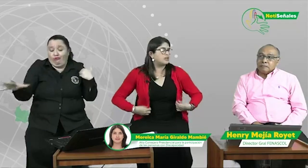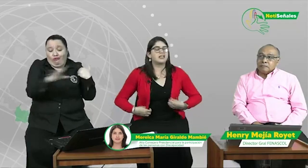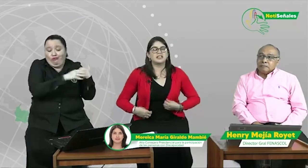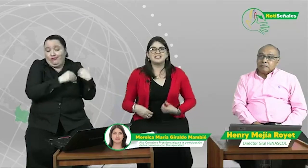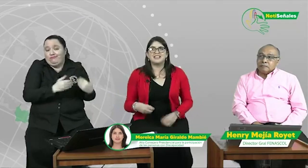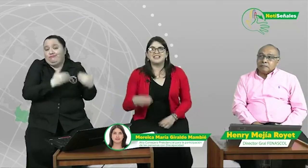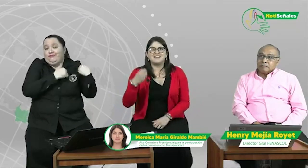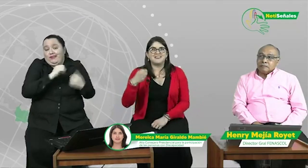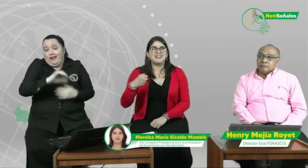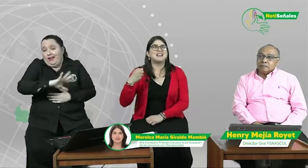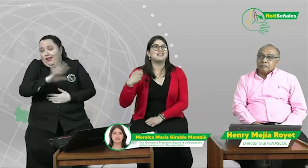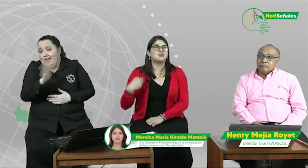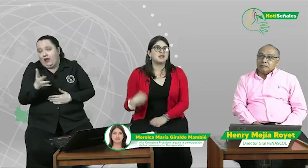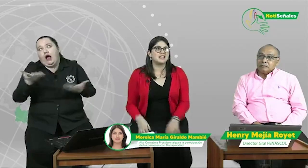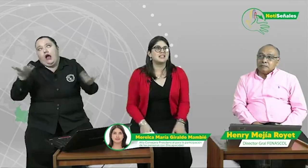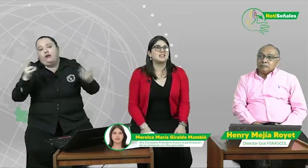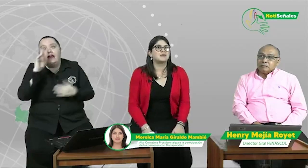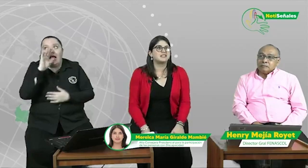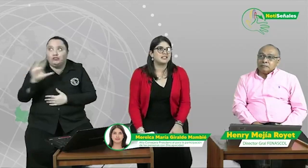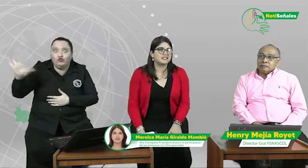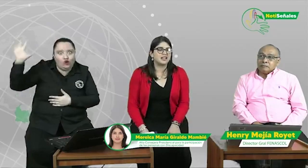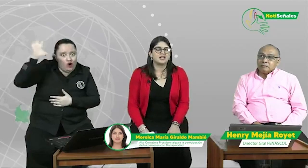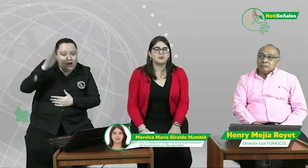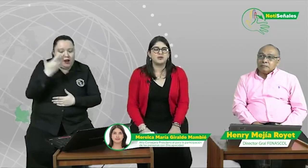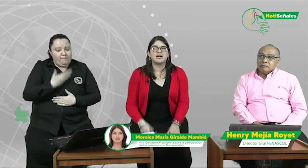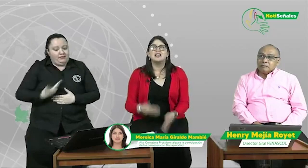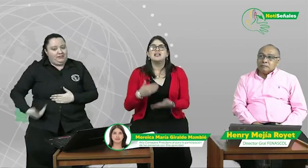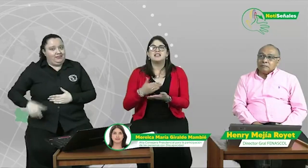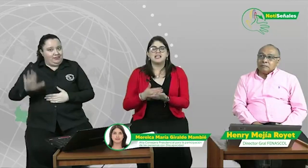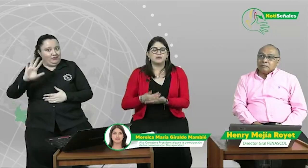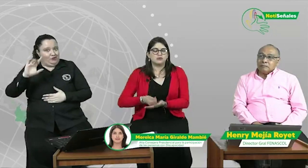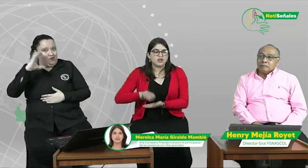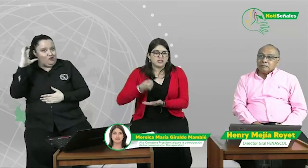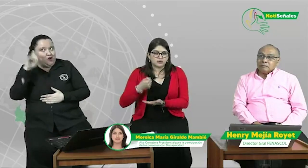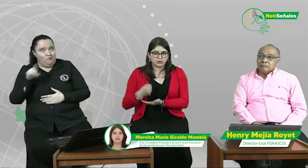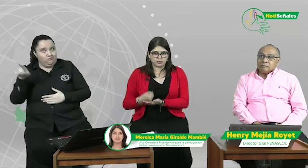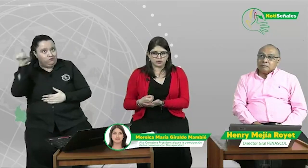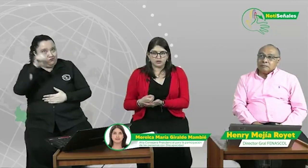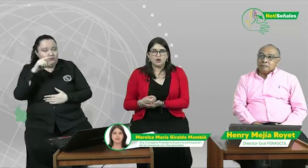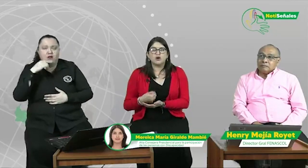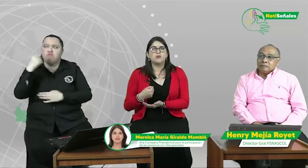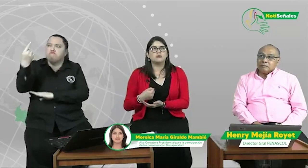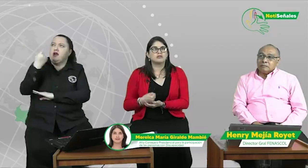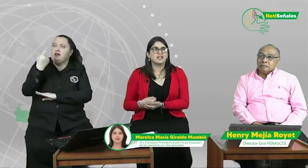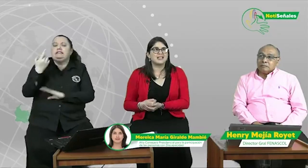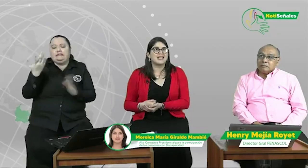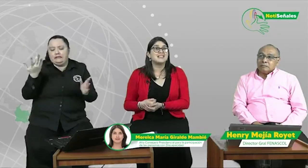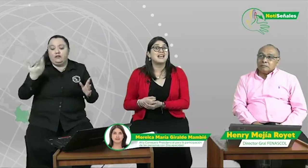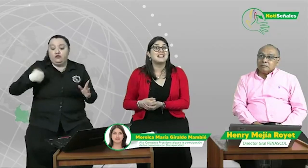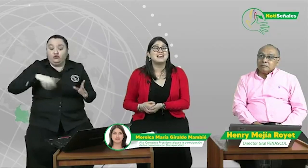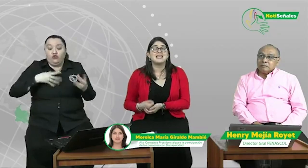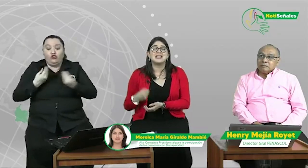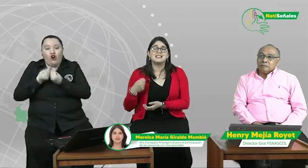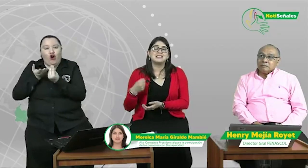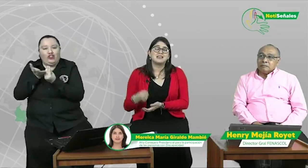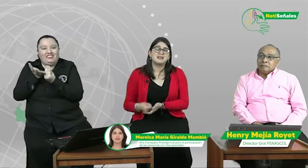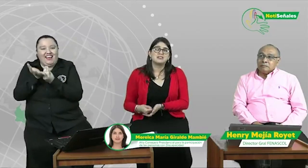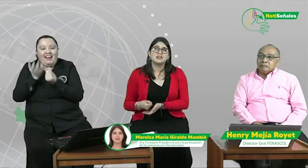que desde el nivel nacional y desde la Presidencia de la República tenemos una instrucción como consejería de liderar el Sistema Nacional de